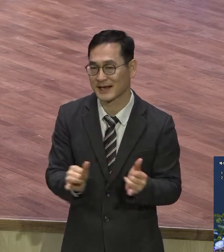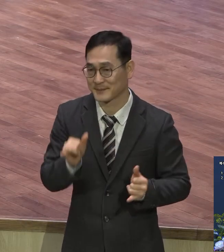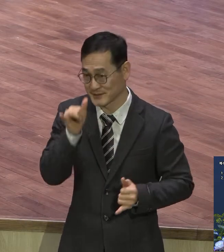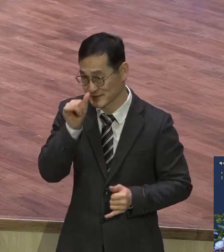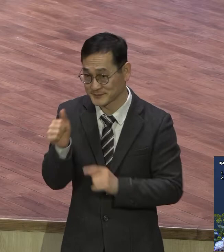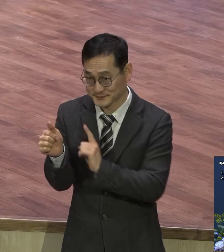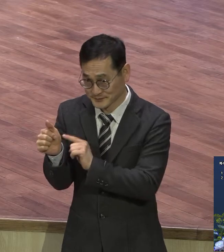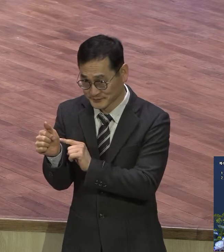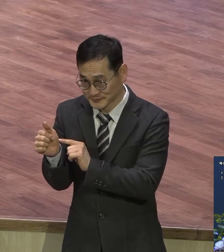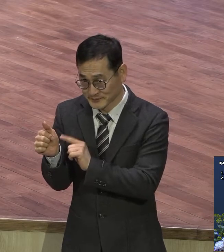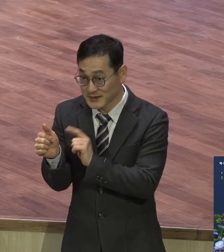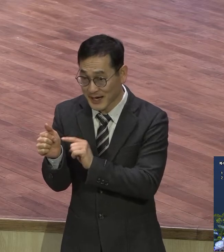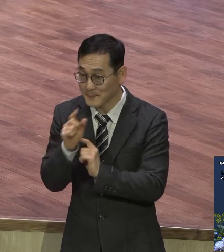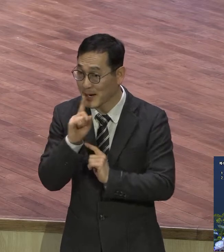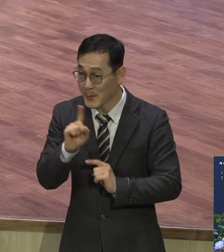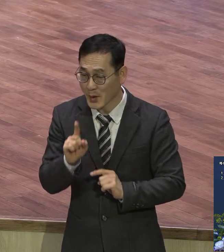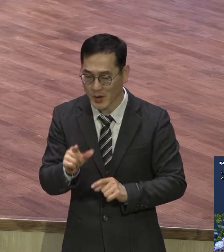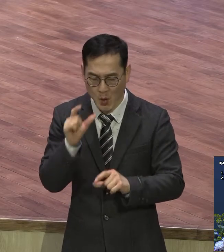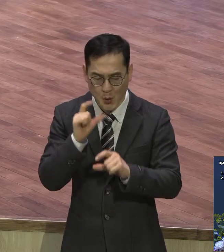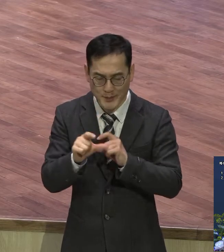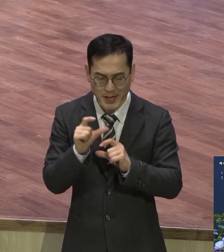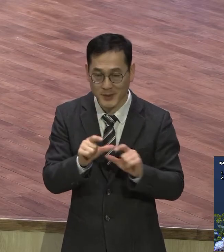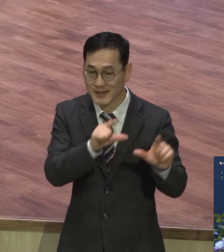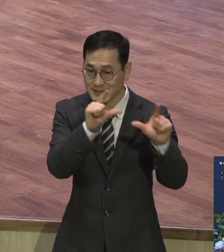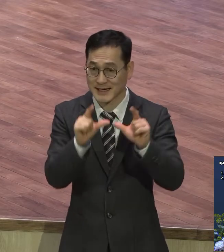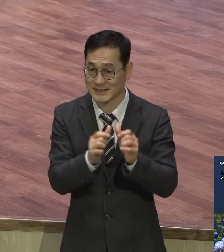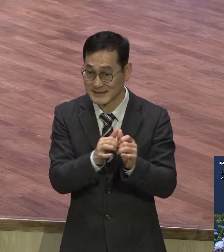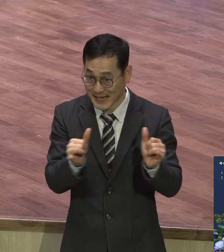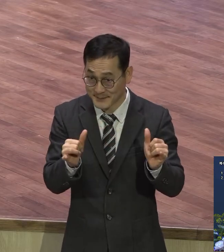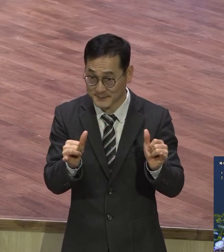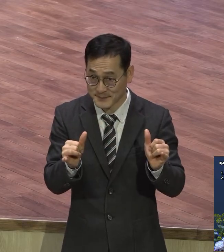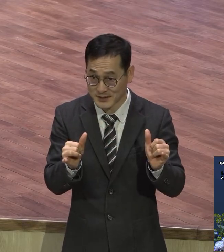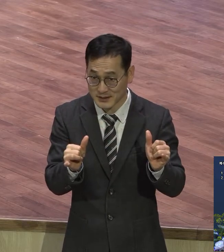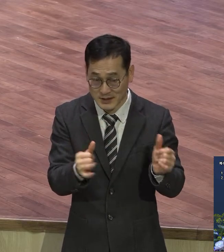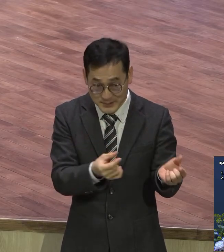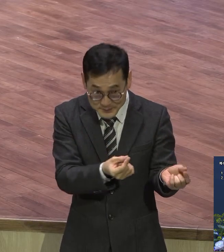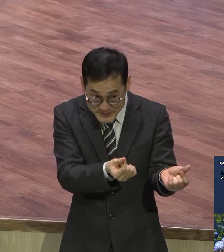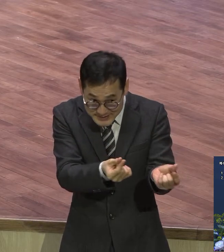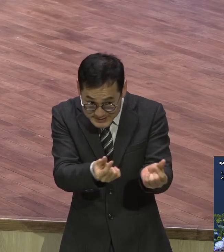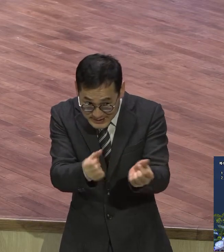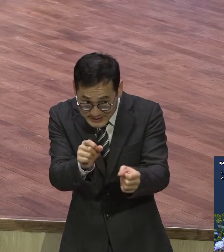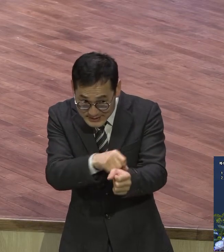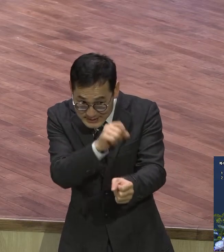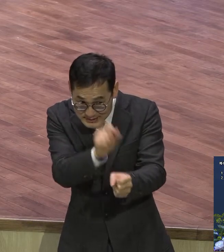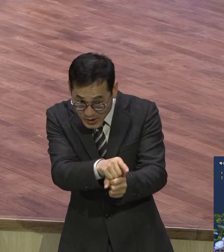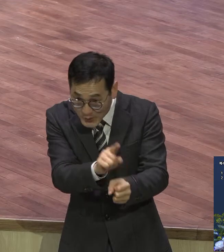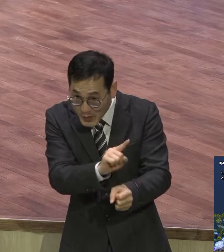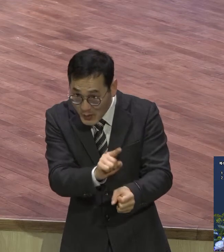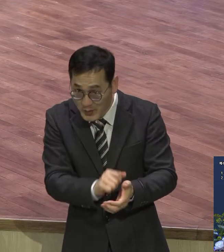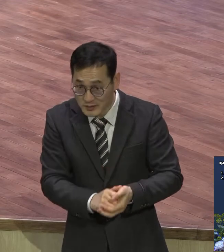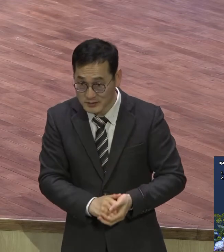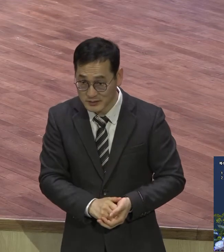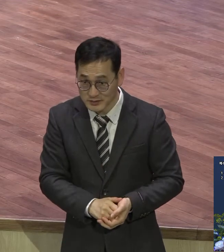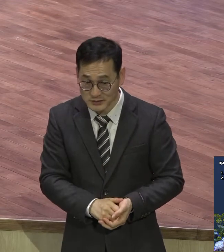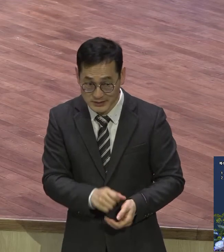고민하며 살고 있는 사람들의 공통적인 특징이 욕망지향적